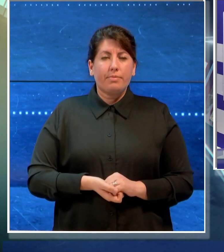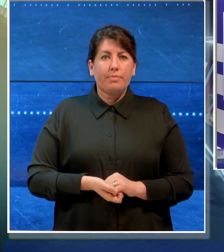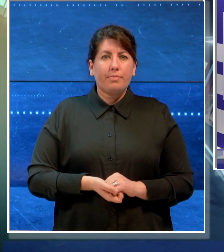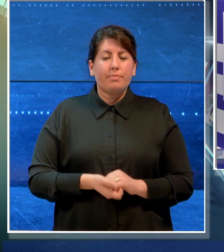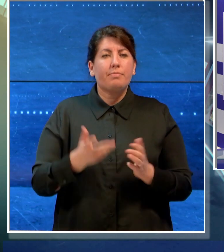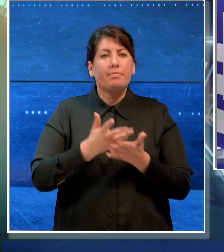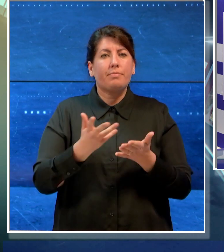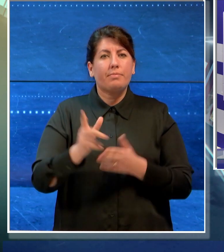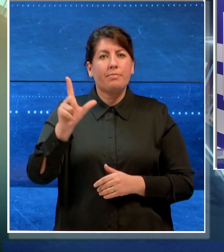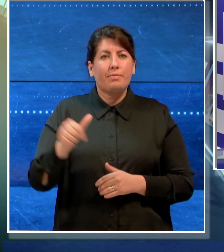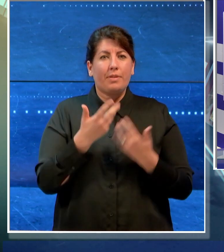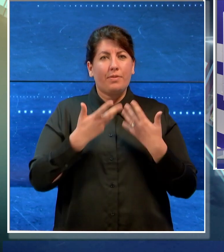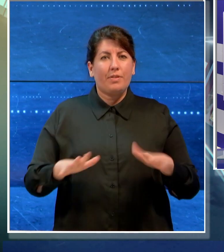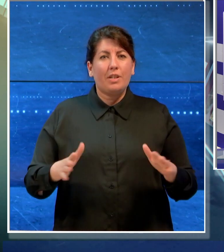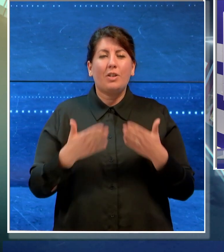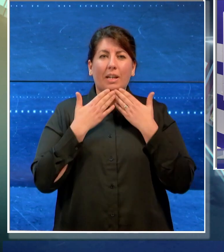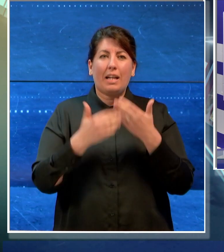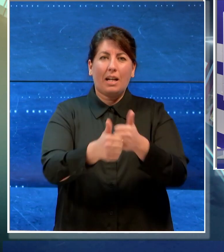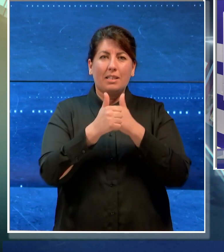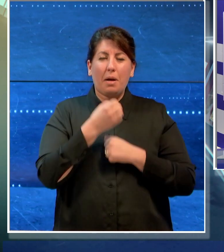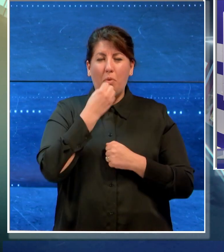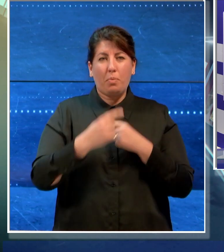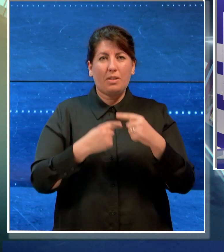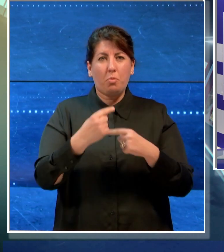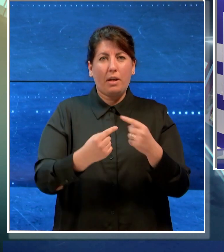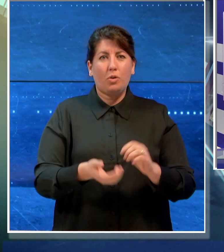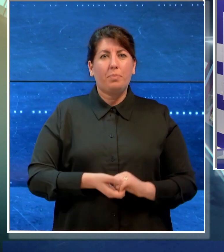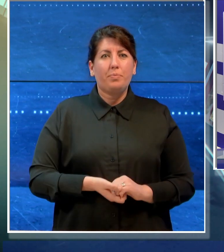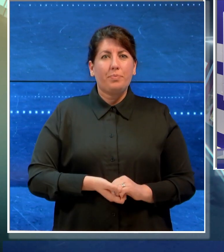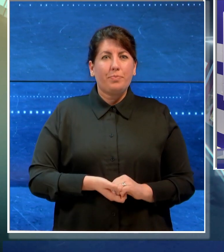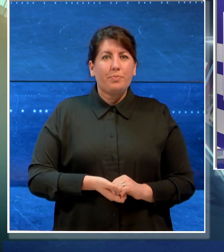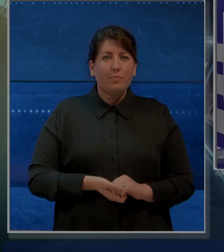Con il TgList è tutto. Grazie per averci seguito. Buon proseguimento.